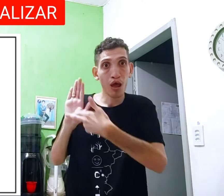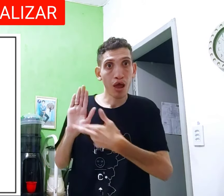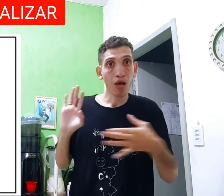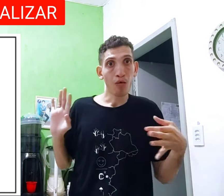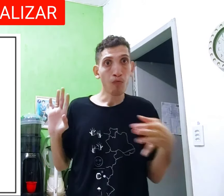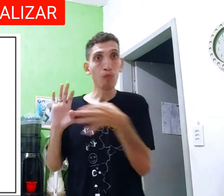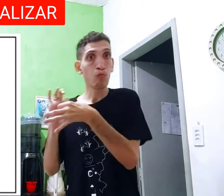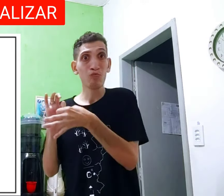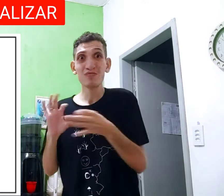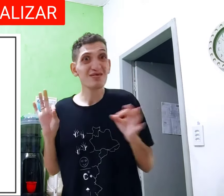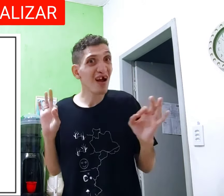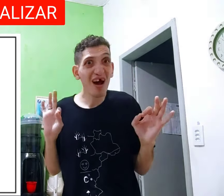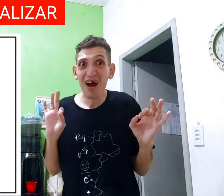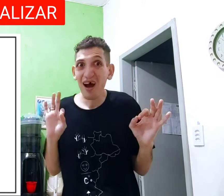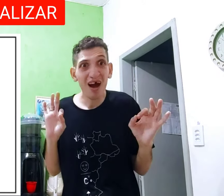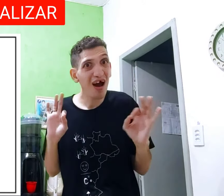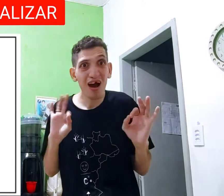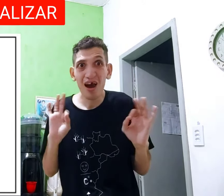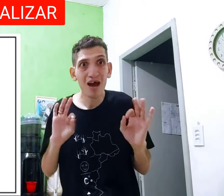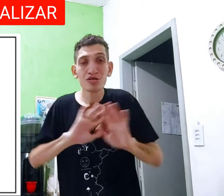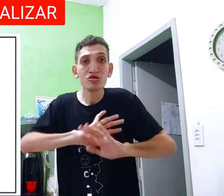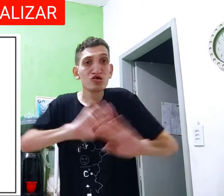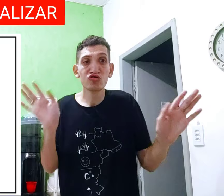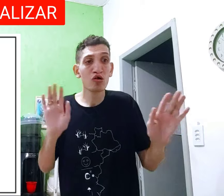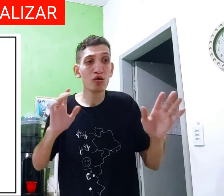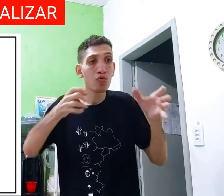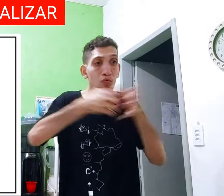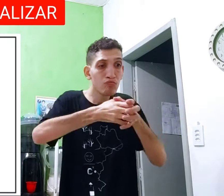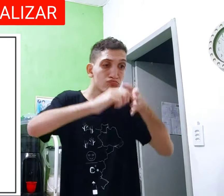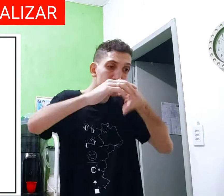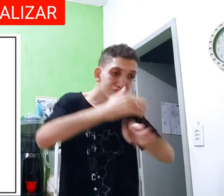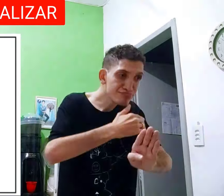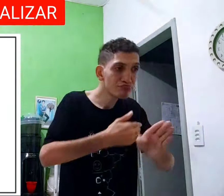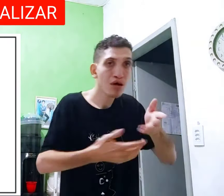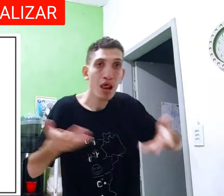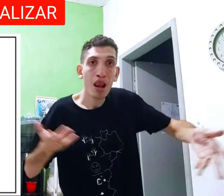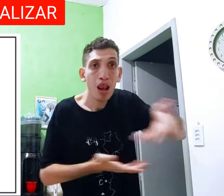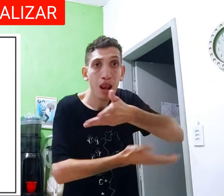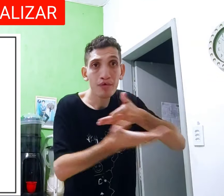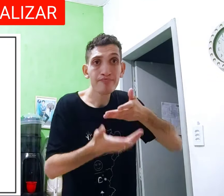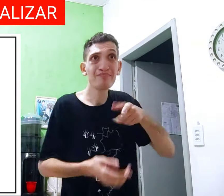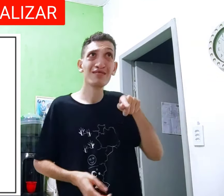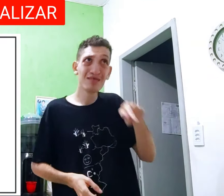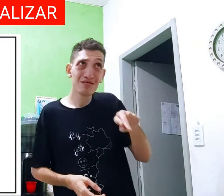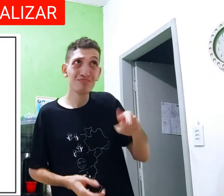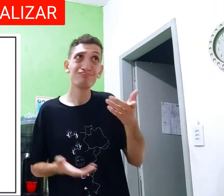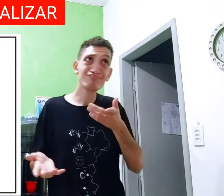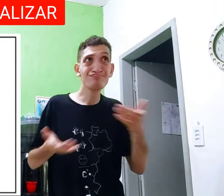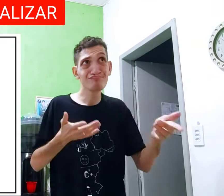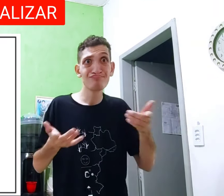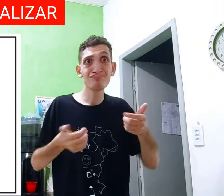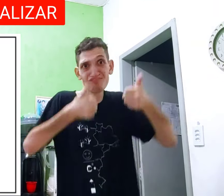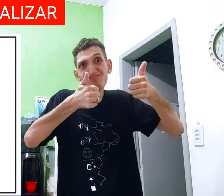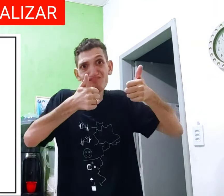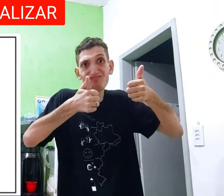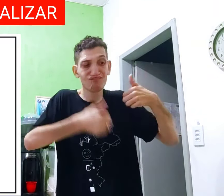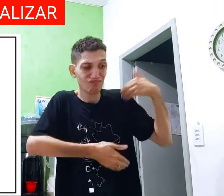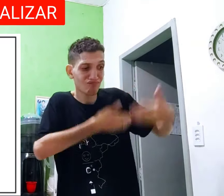ainda não o verno, institucionalizado, sabe? Era só um grupo de pessoas que se reuniam, e